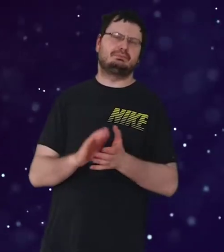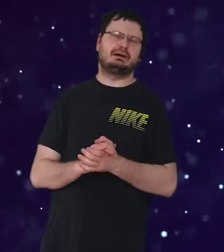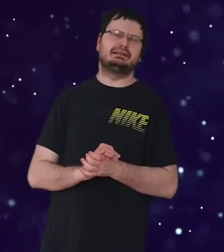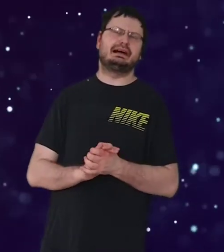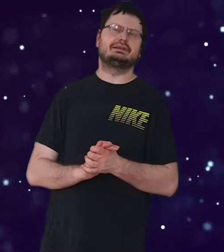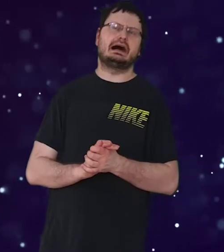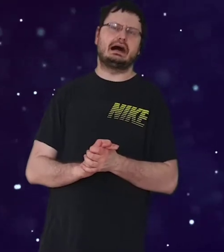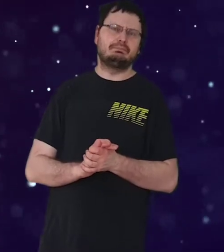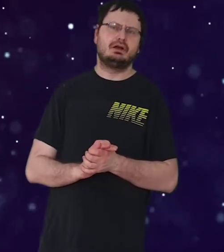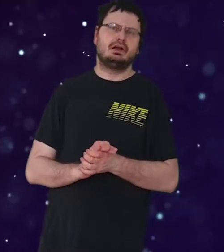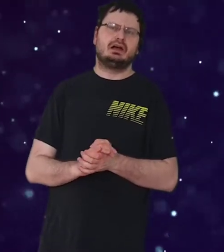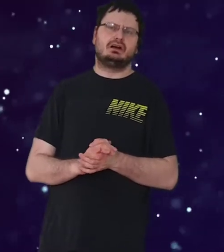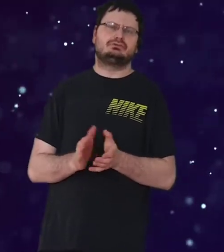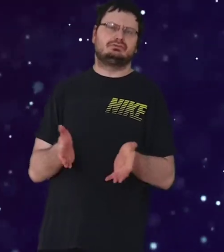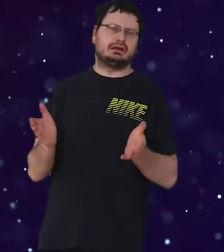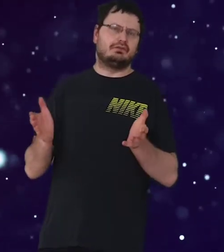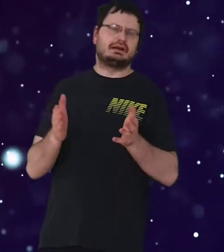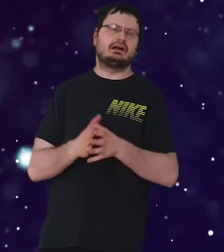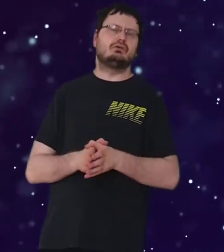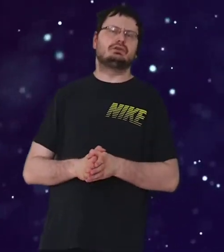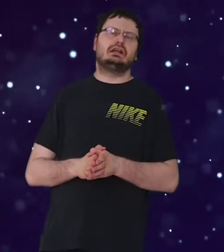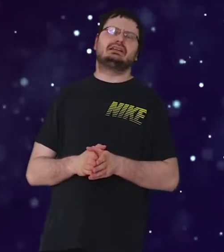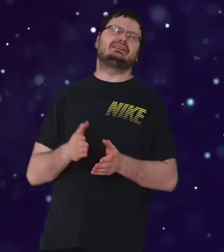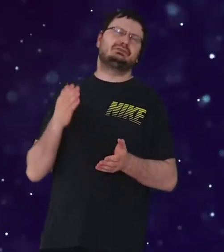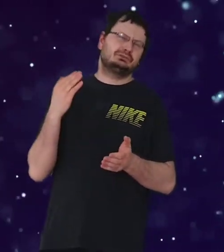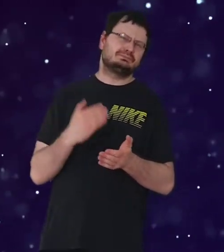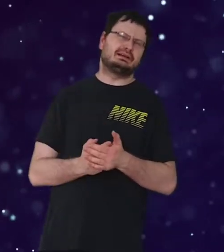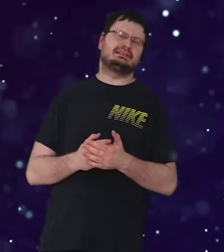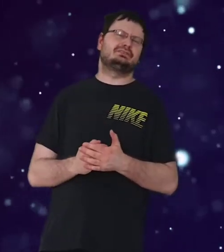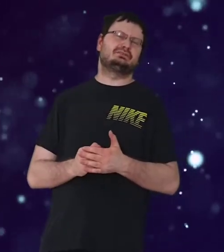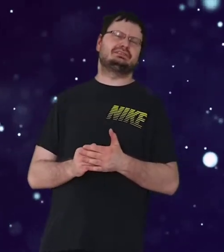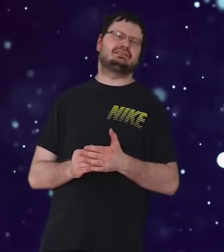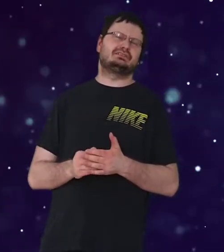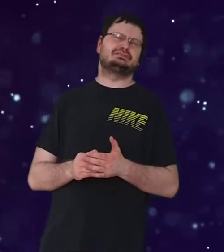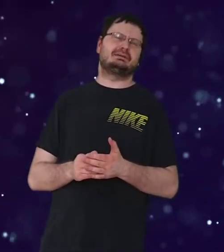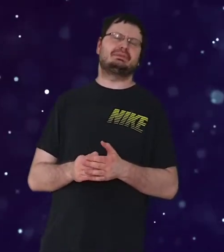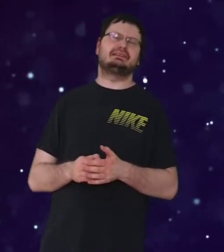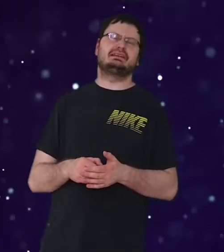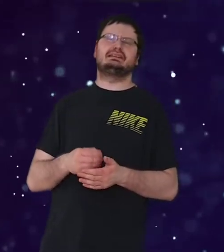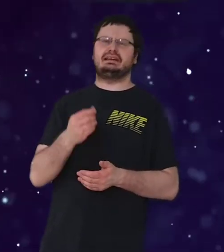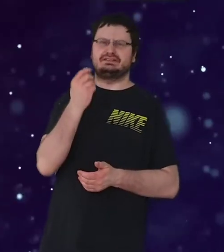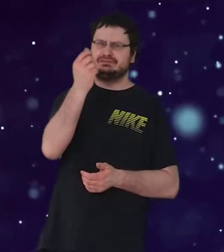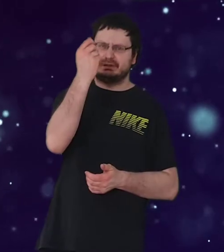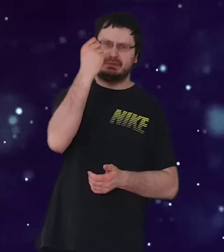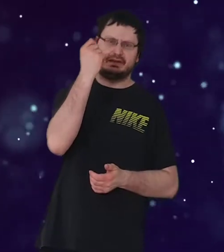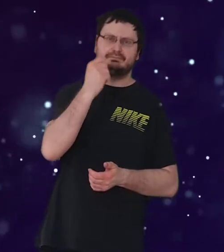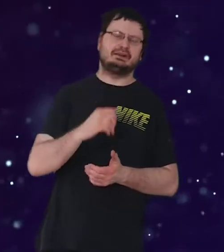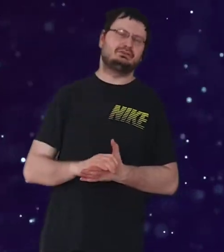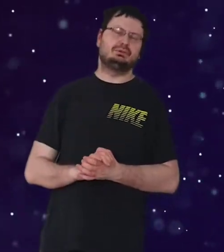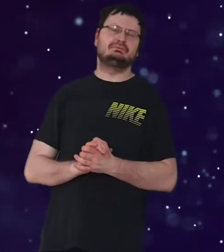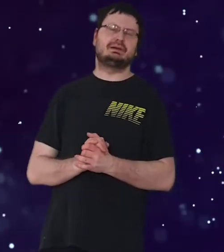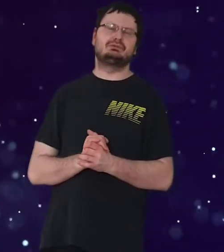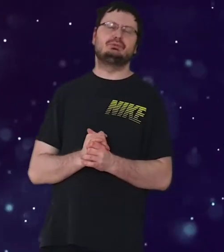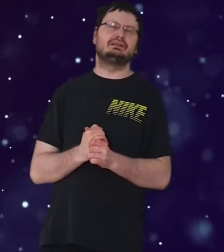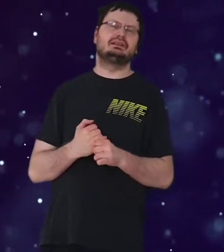ein paar Milliarden ab, also wurden aufgekauft, dann tut man natürlich ein Konzept ändern, dann heißt es immer mehr Pay2Win, Pay2Win